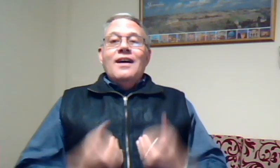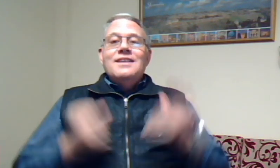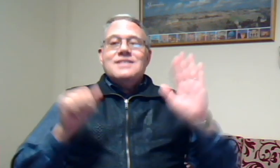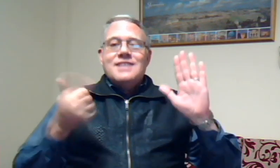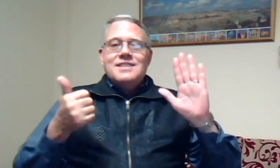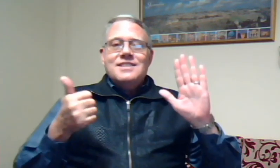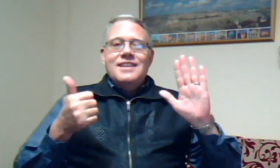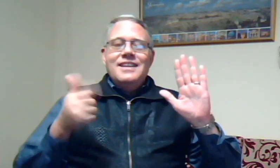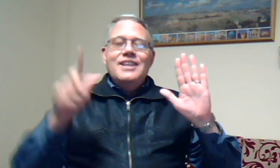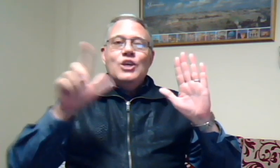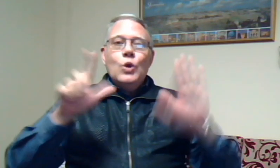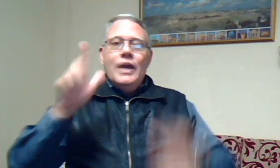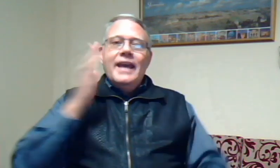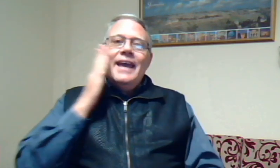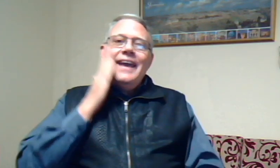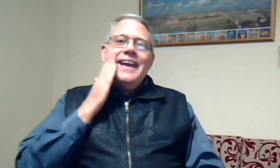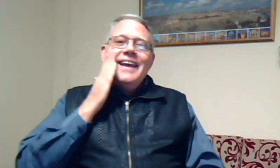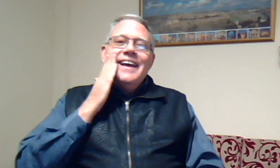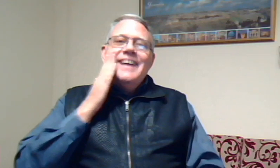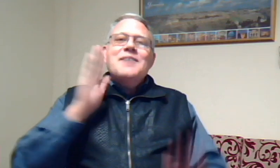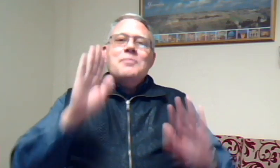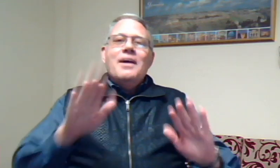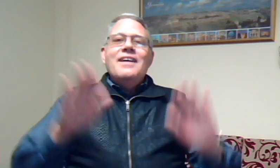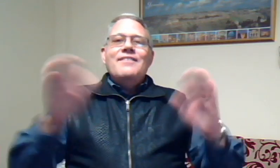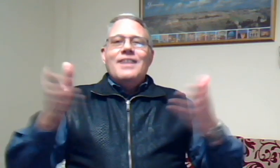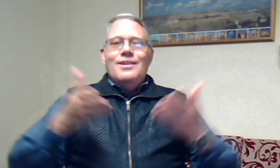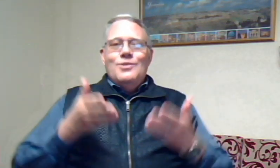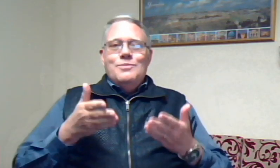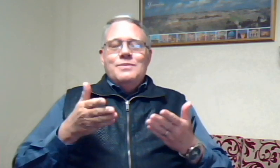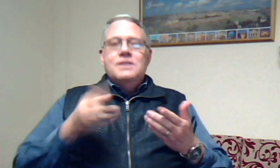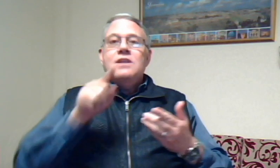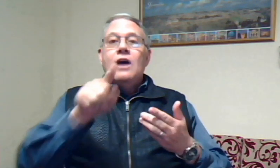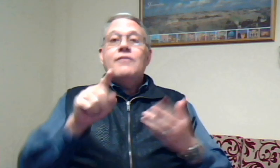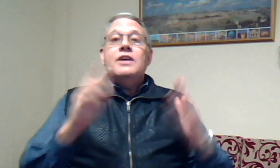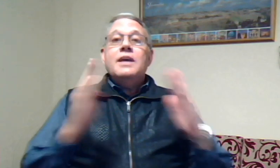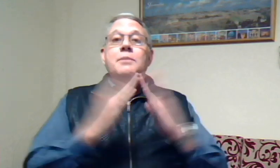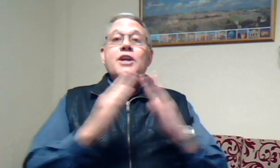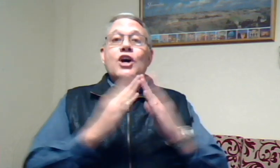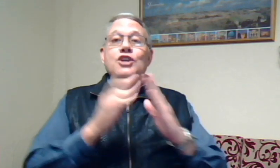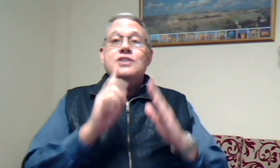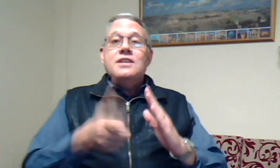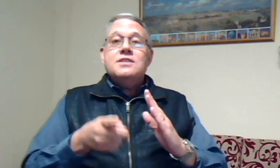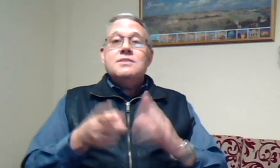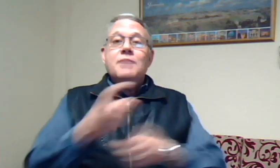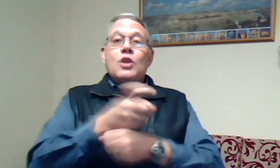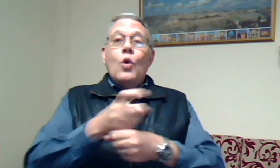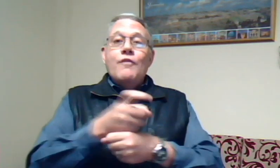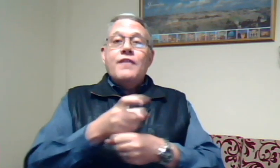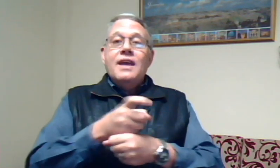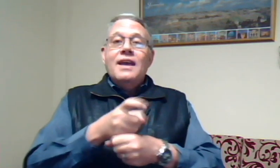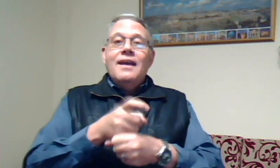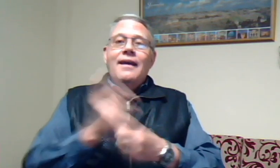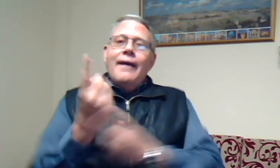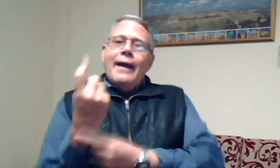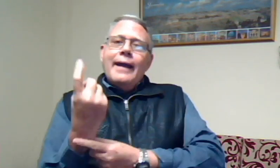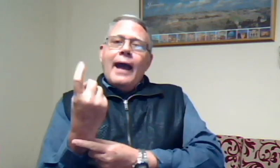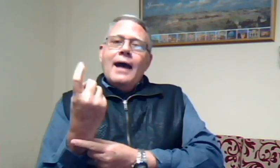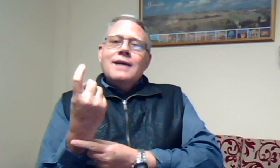16 juli baie welkom daar waar jy by die huis is met koffie en kers